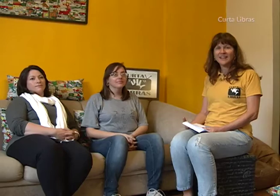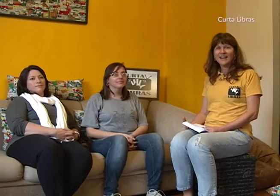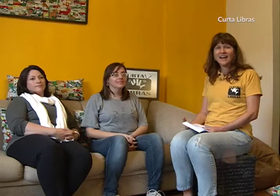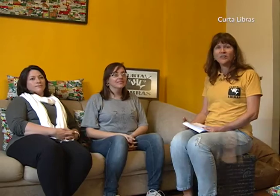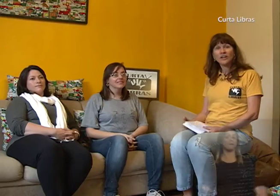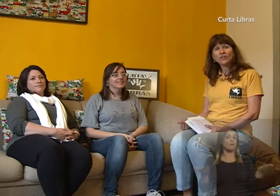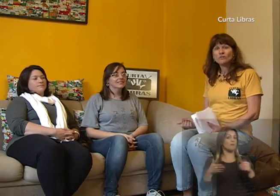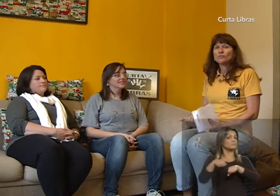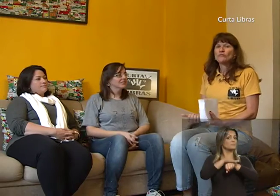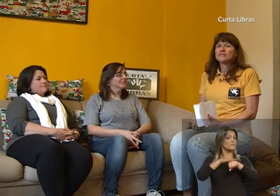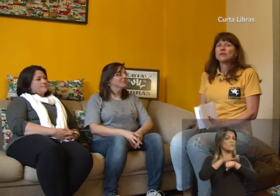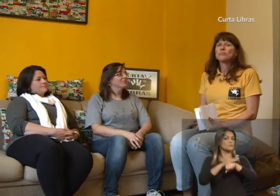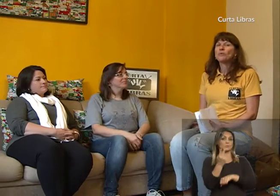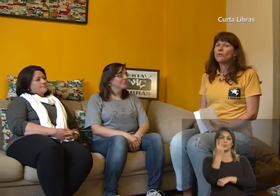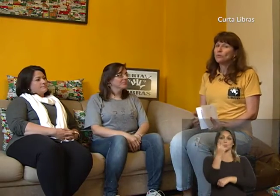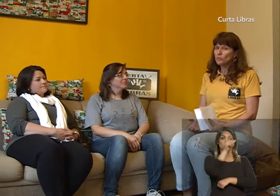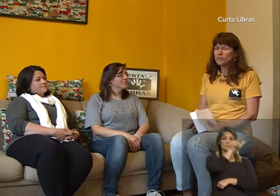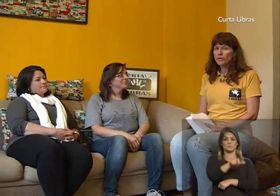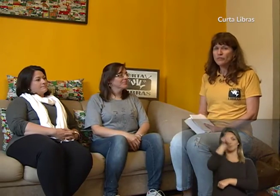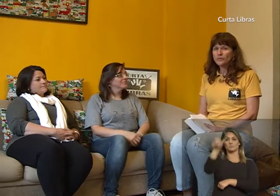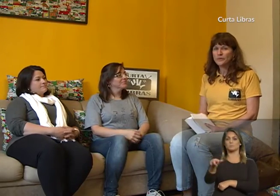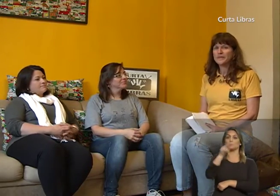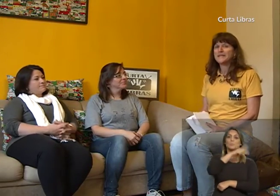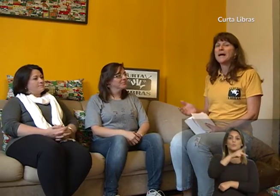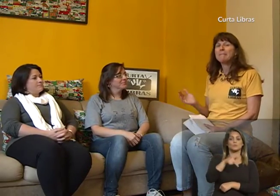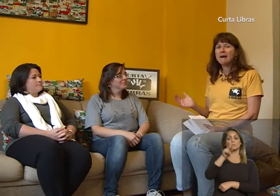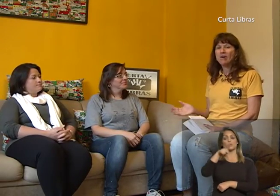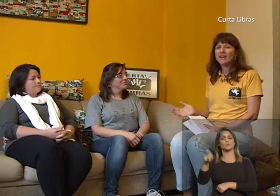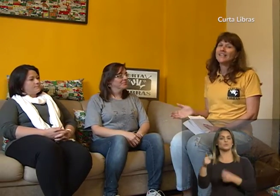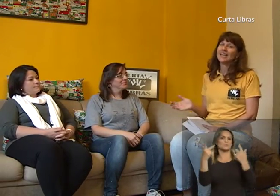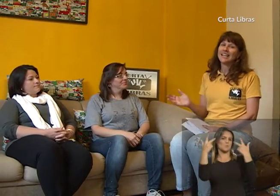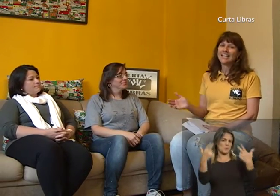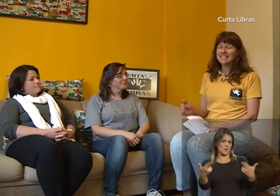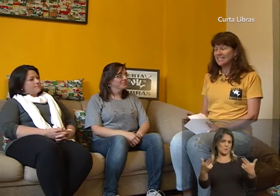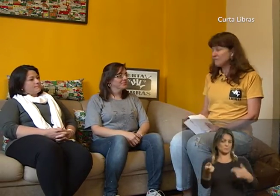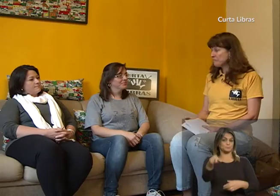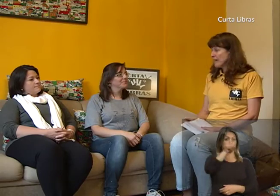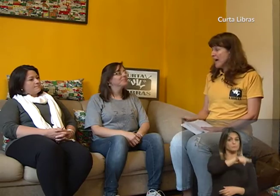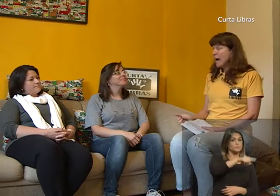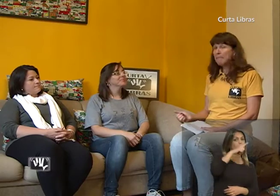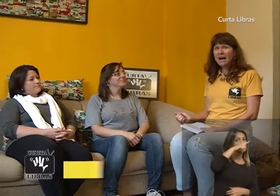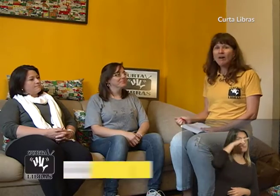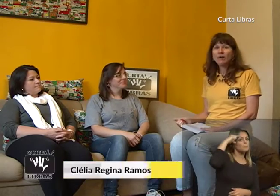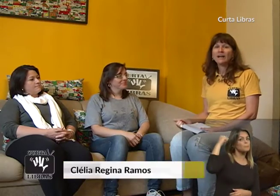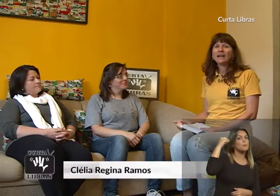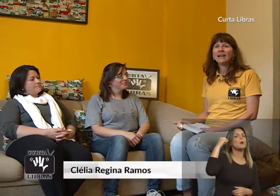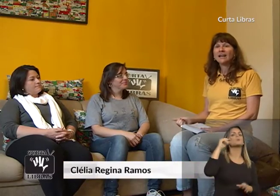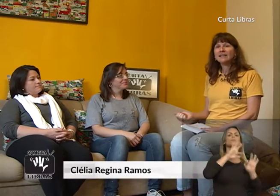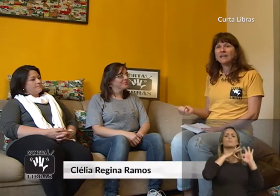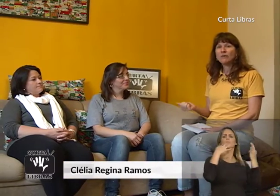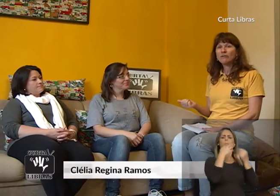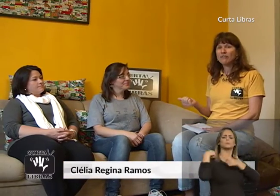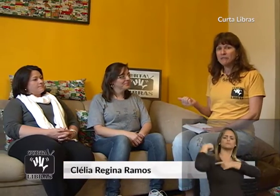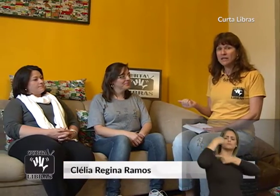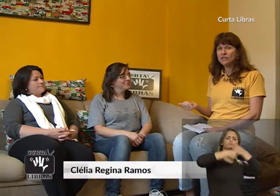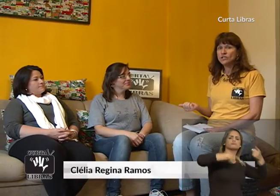Agora nós vamos conversar um pouco com duas professoras, a Paula e a Carilissa. A Paula tem uma família de